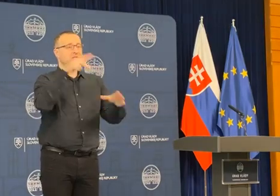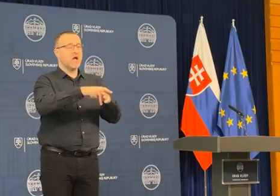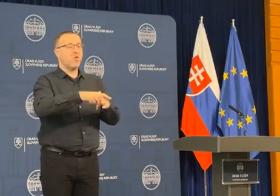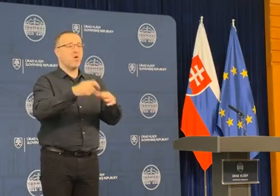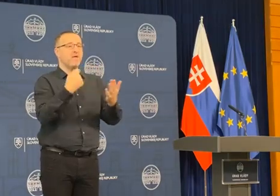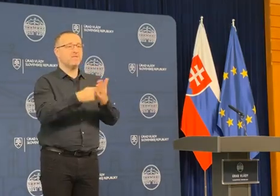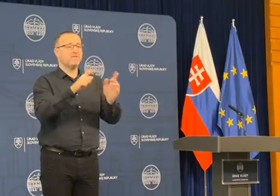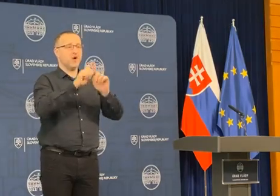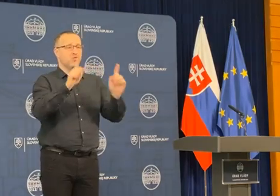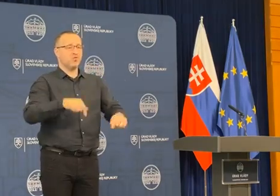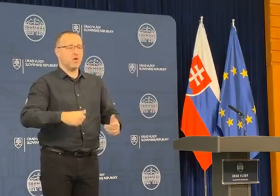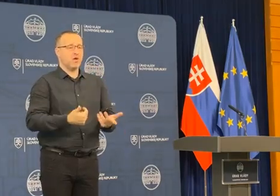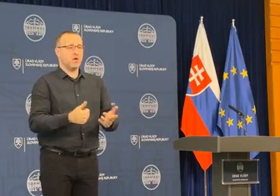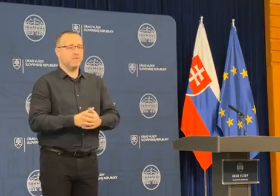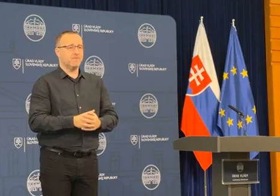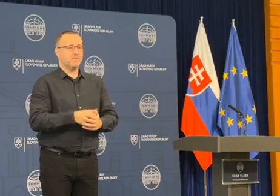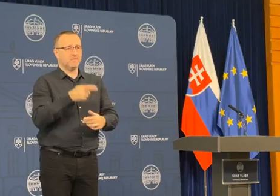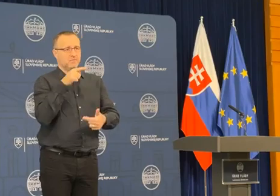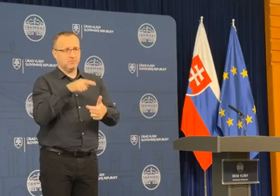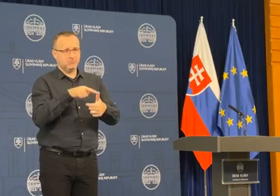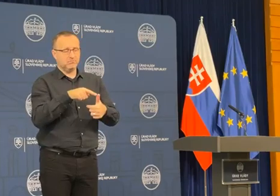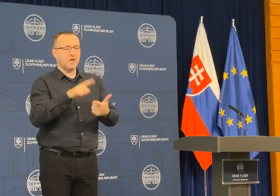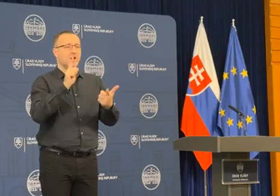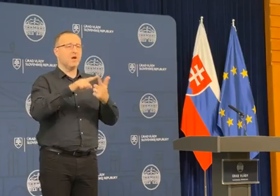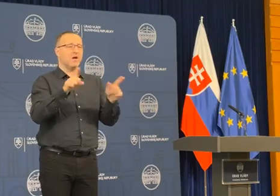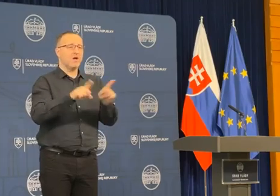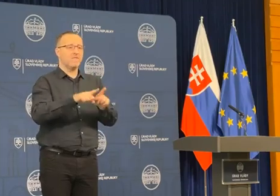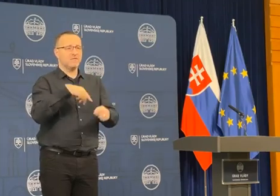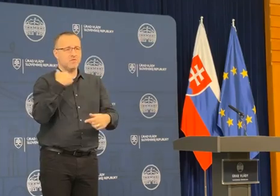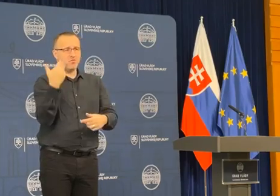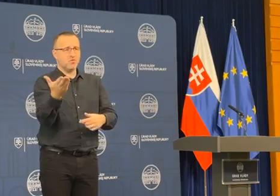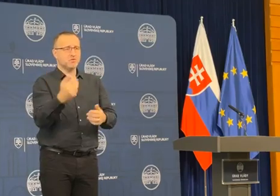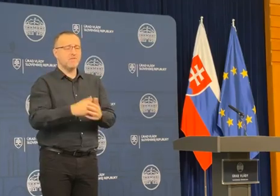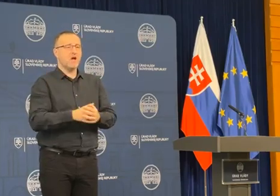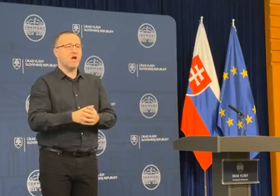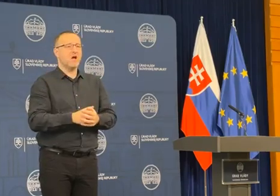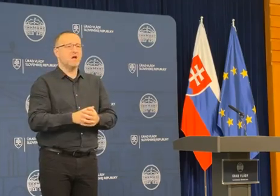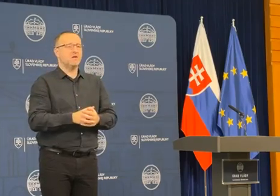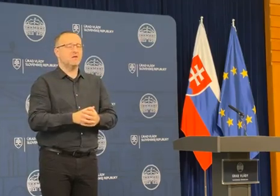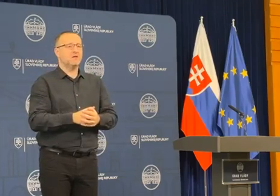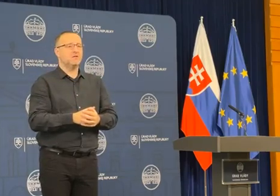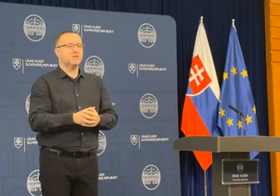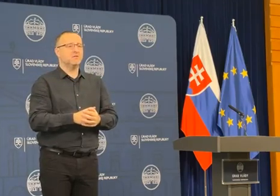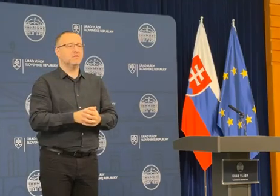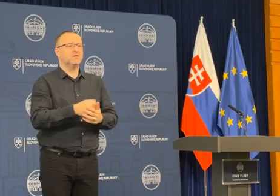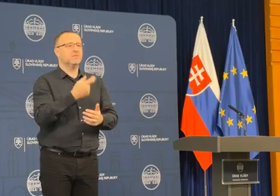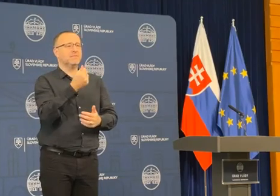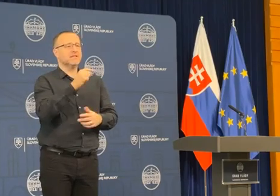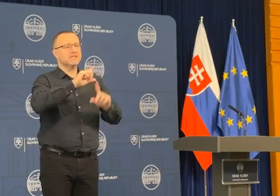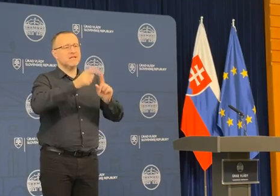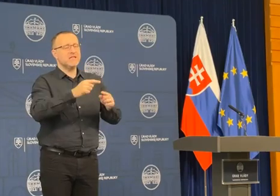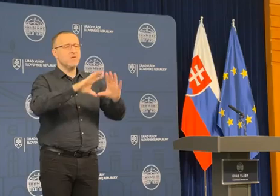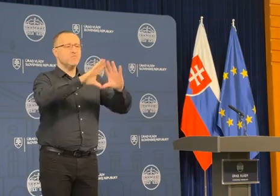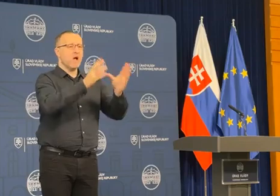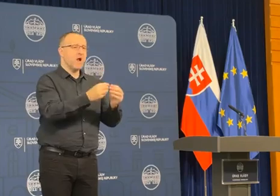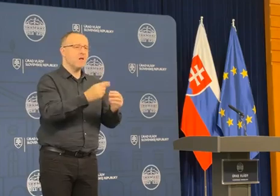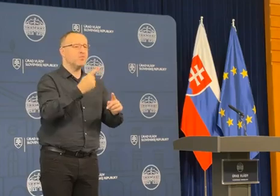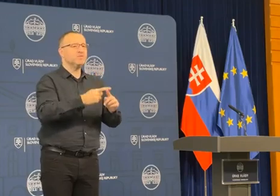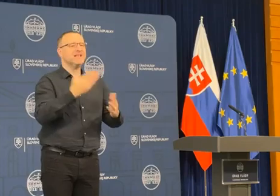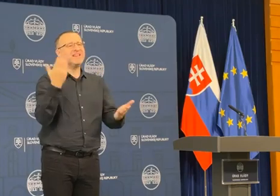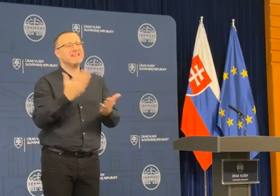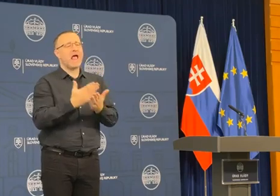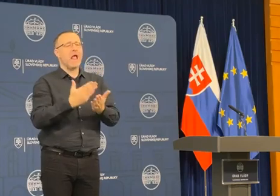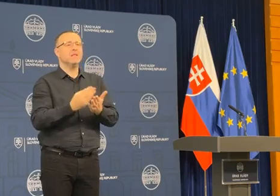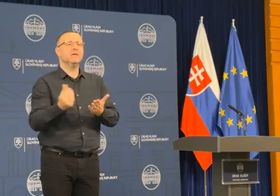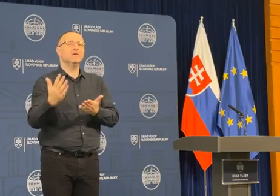faktúry. Takže to je toto. Ale taktiež dostávajú teda z fast care, plus je vyššia daňová prognoza